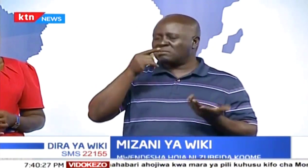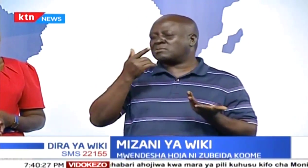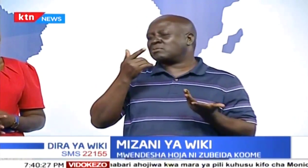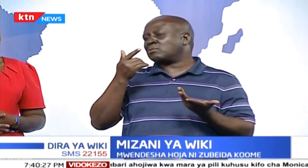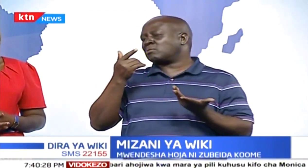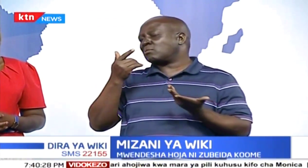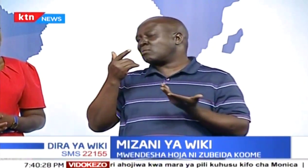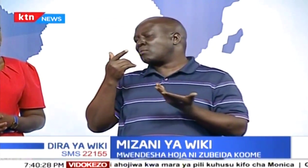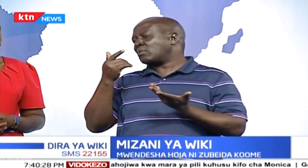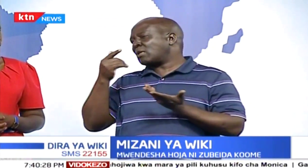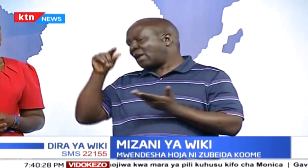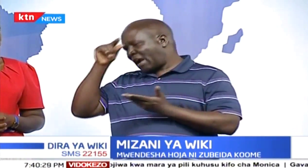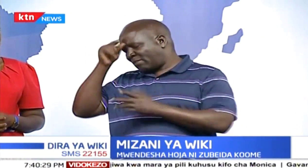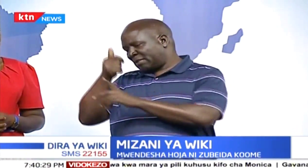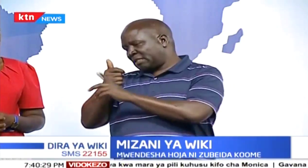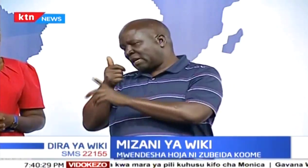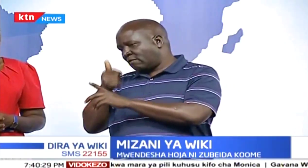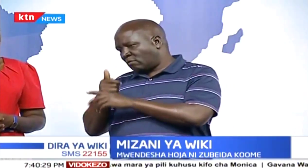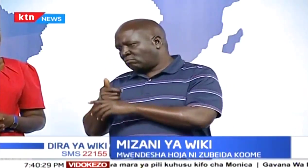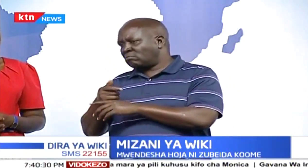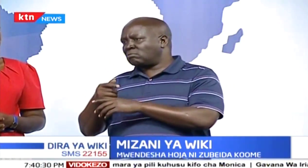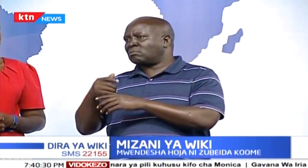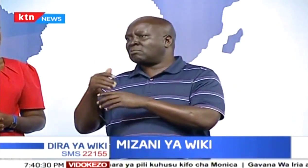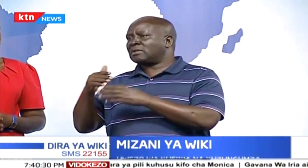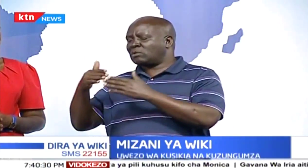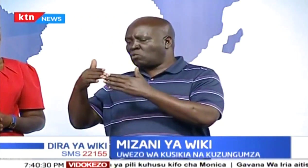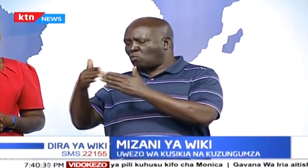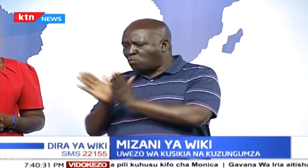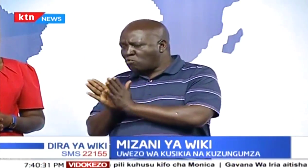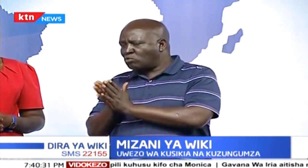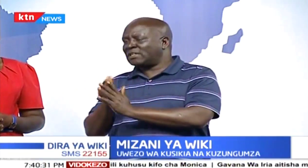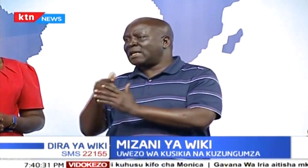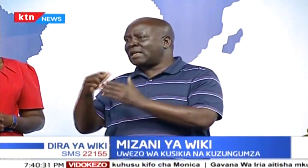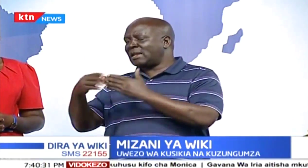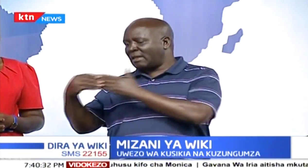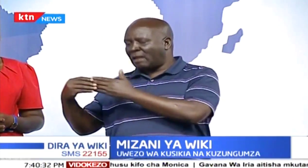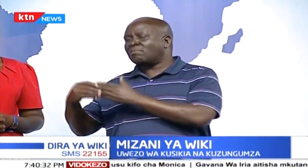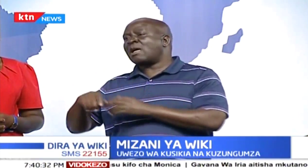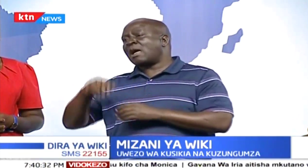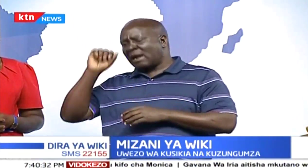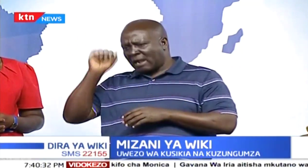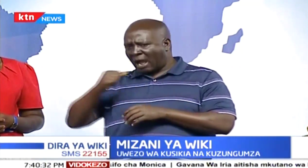tumefanya kuongea na governor wa wajiru.